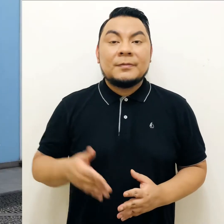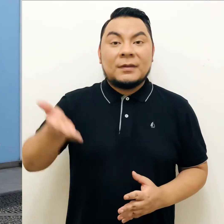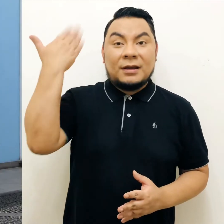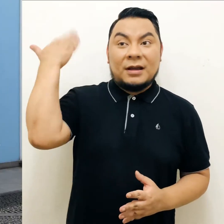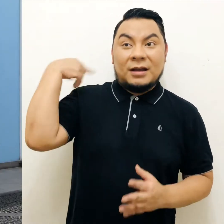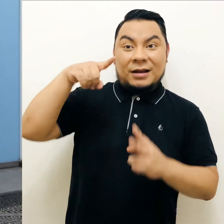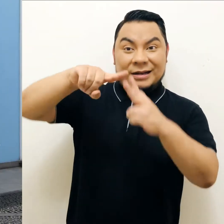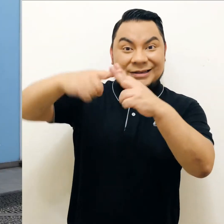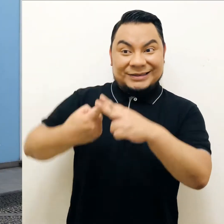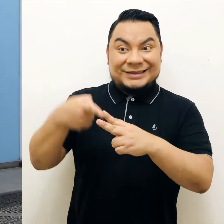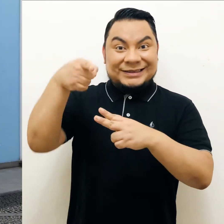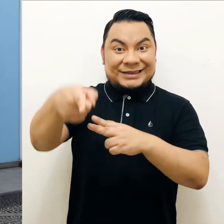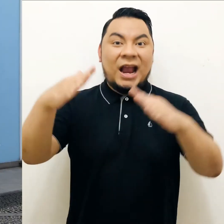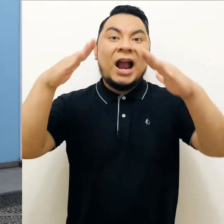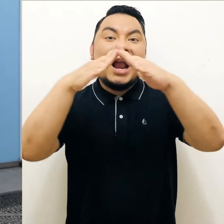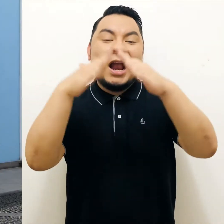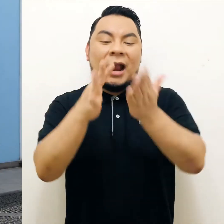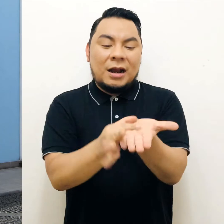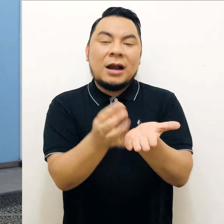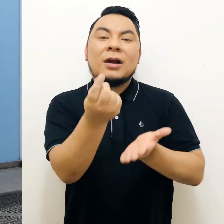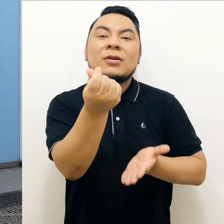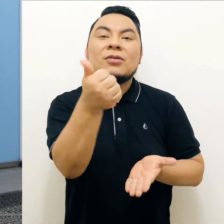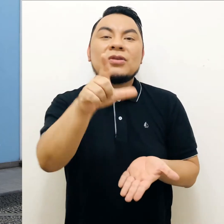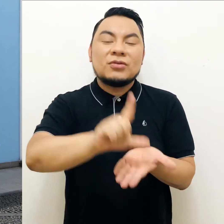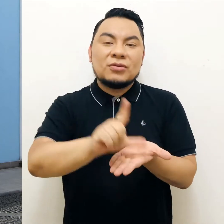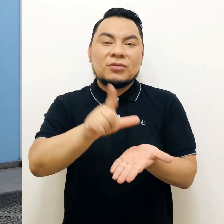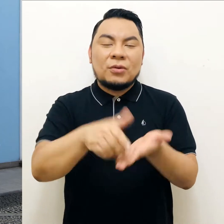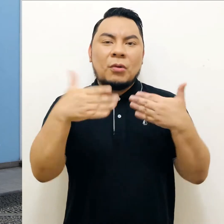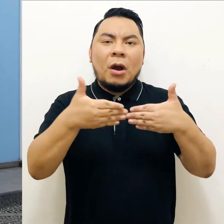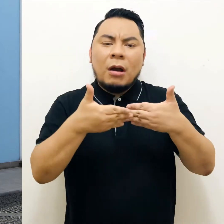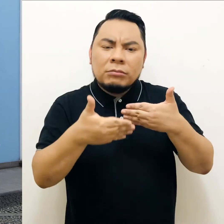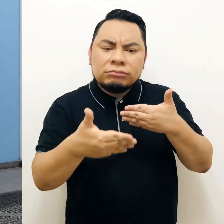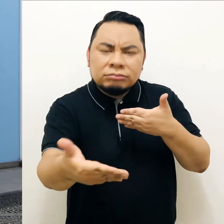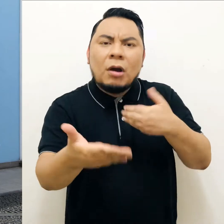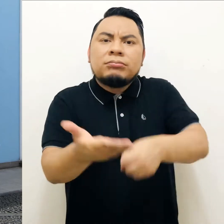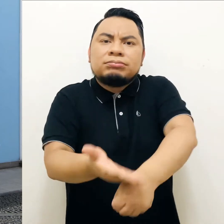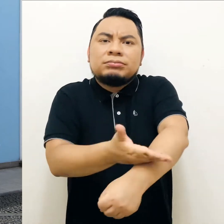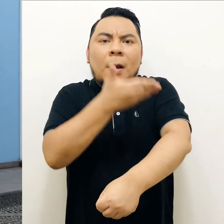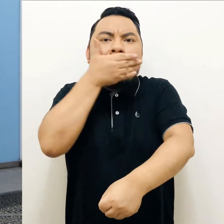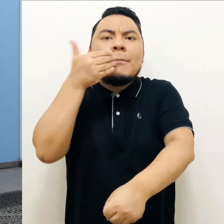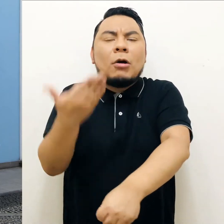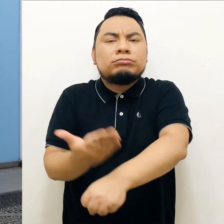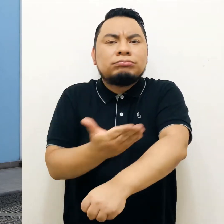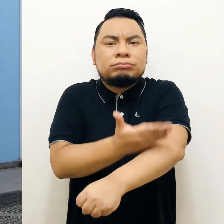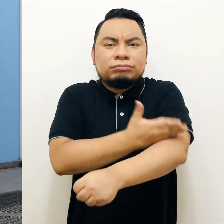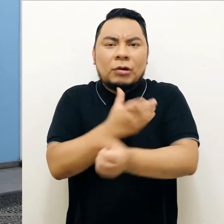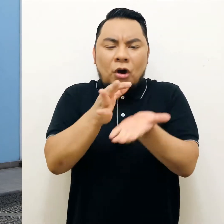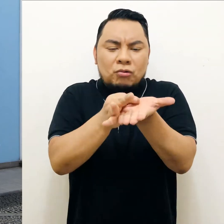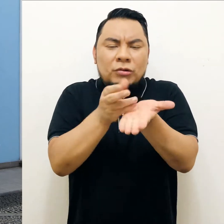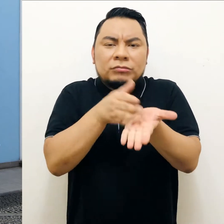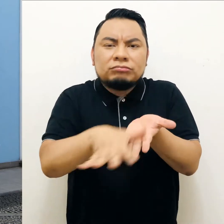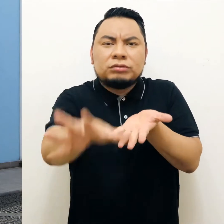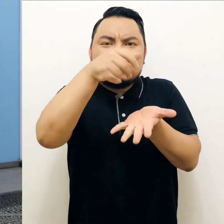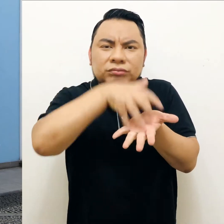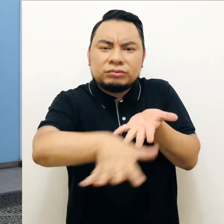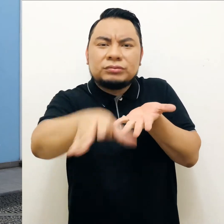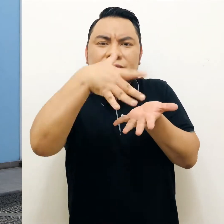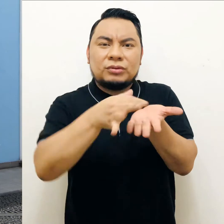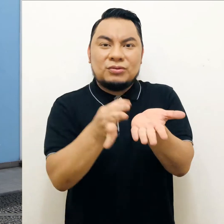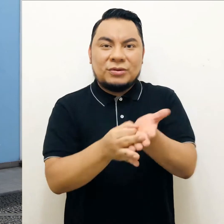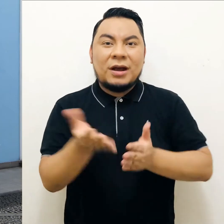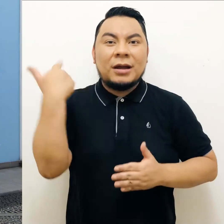Desde su creación, la Casa de Moneda de Lima realizó continuas mejoras tecnológicas en el proceso de producir monedas.